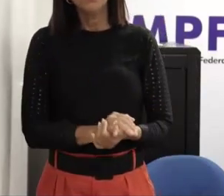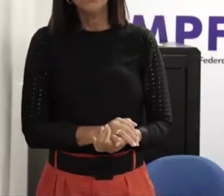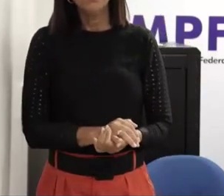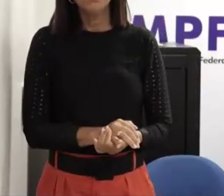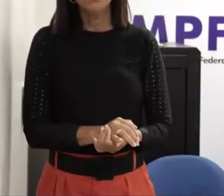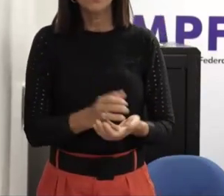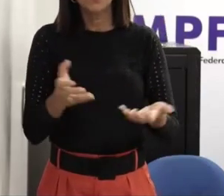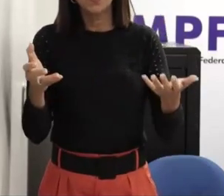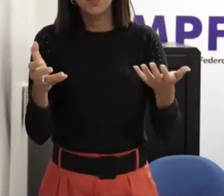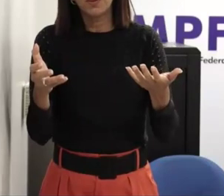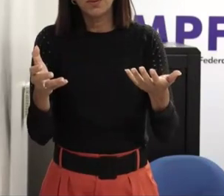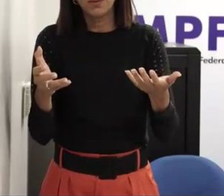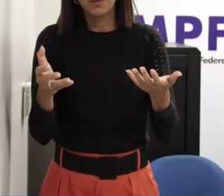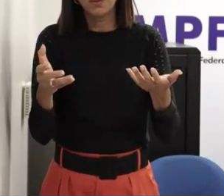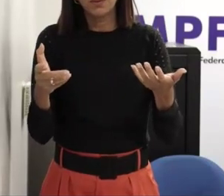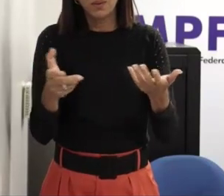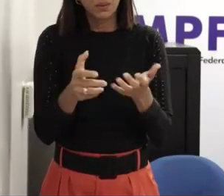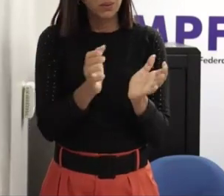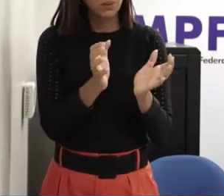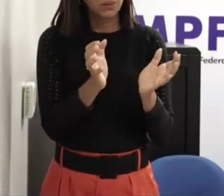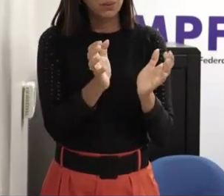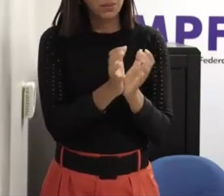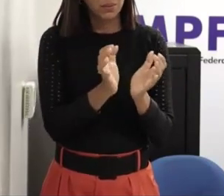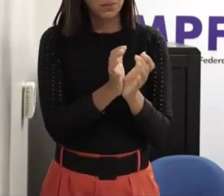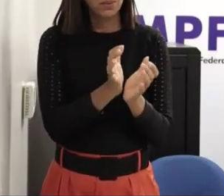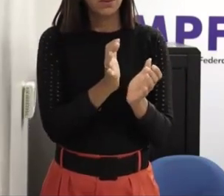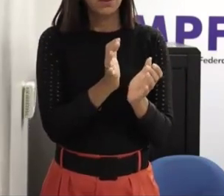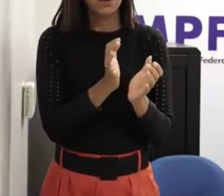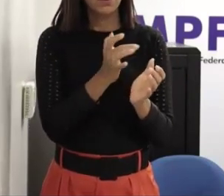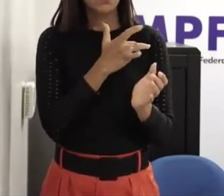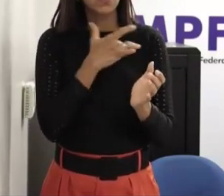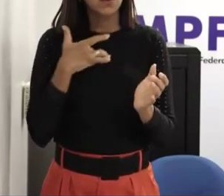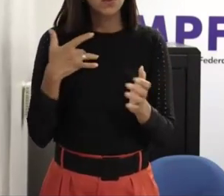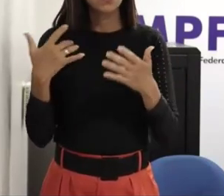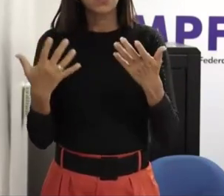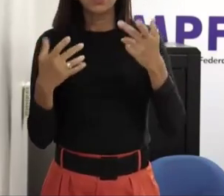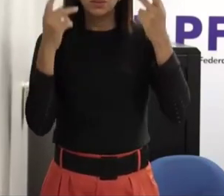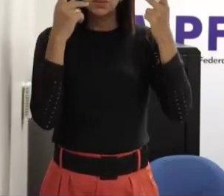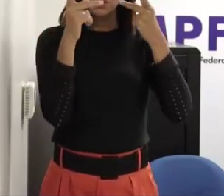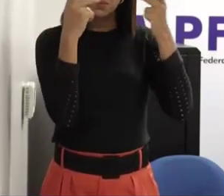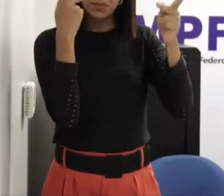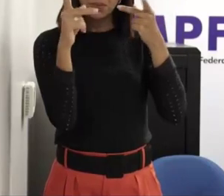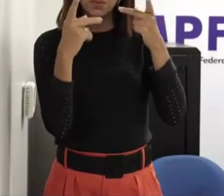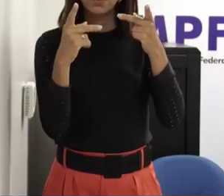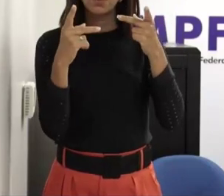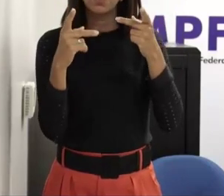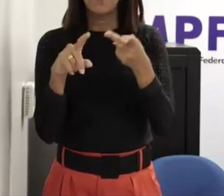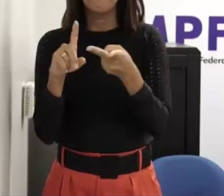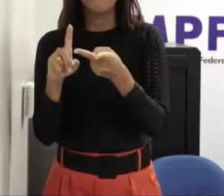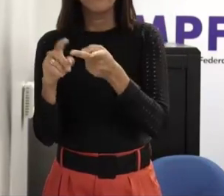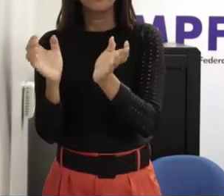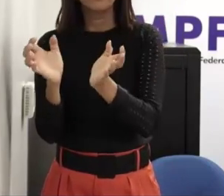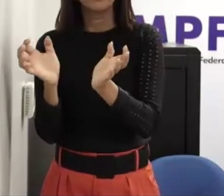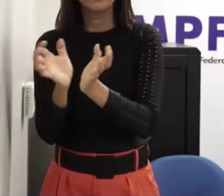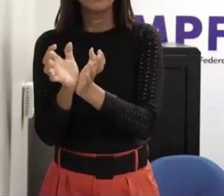fortalecido principalmente por essas duas áreas a área da saúde da qual o senhor representa e traz pontos aqui fortes demais